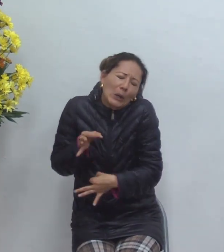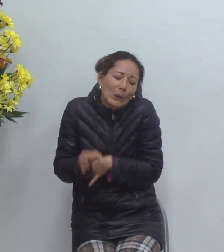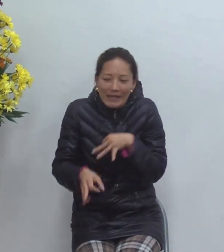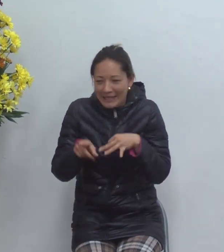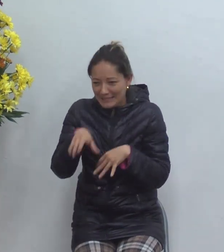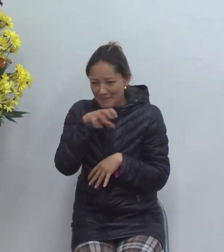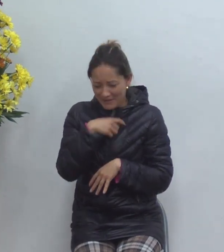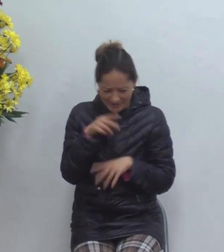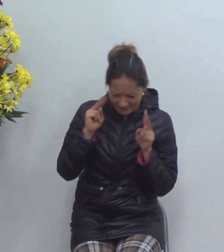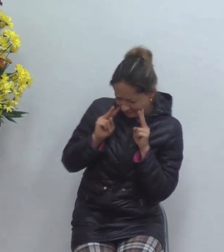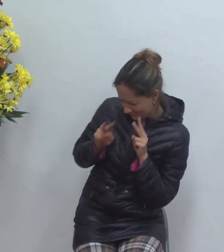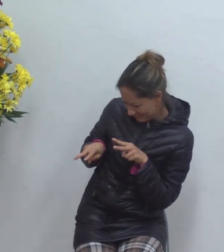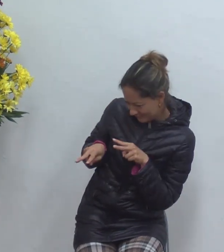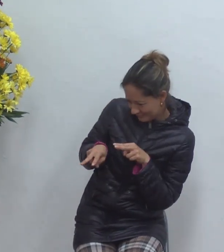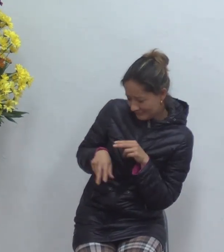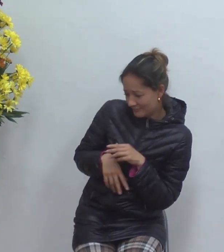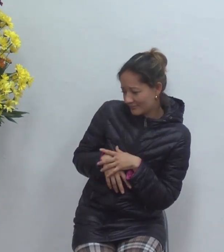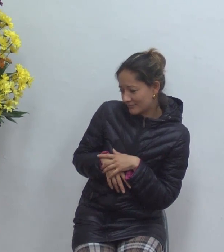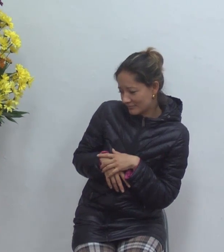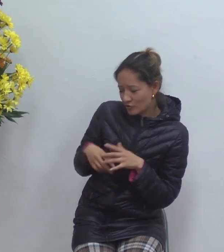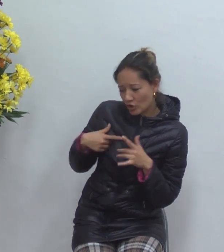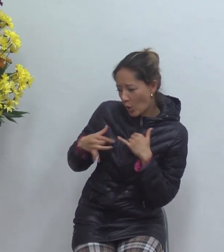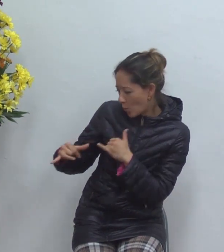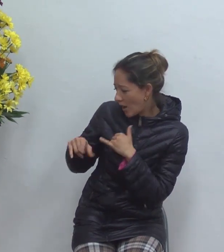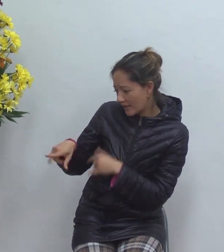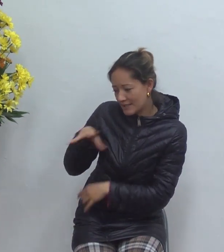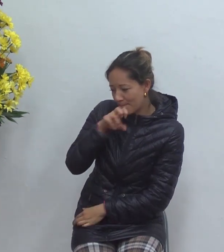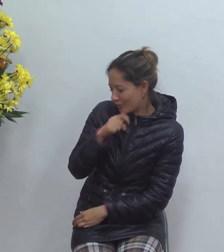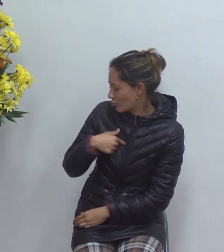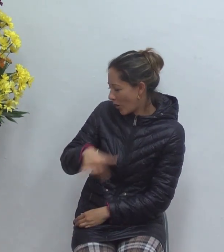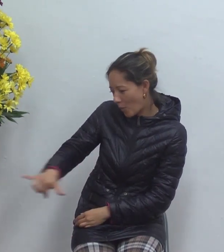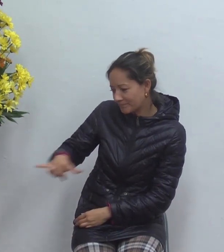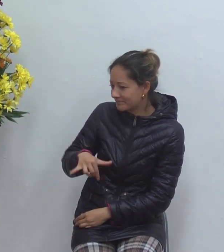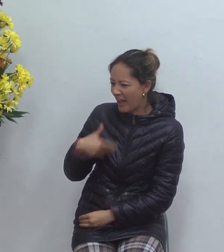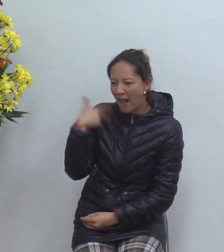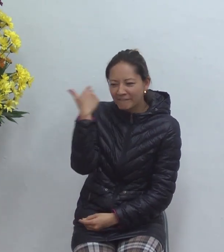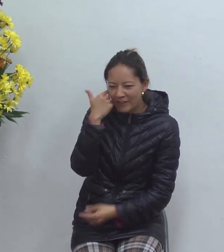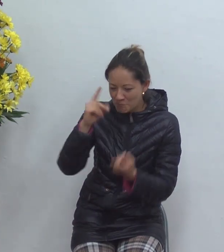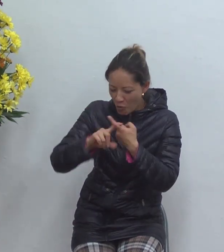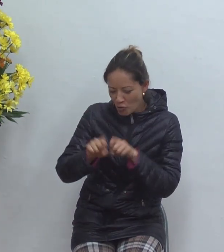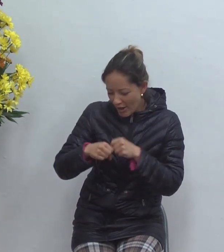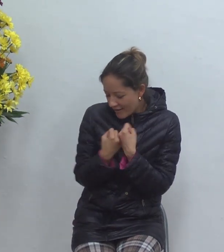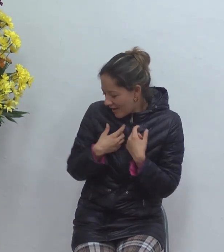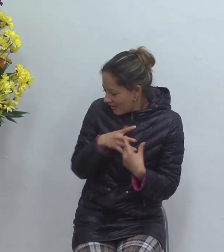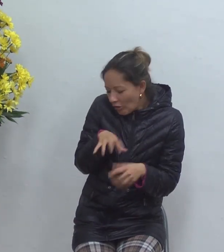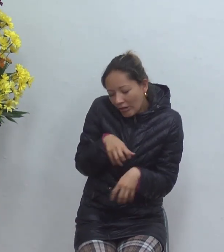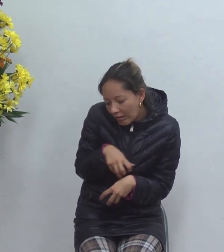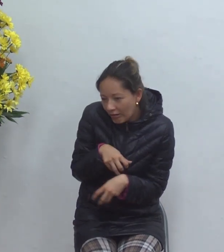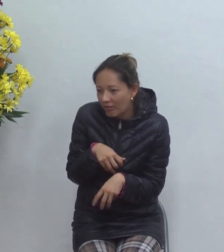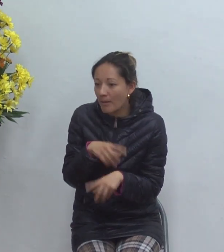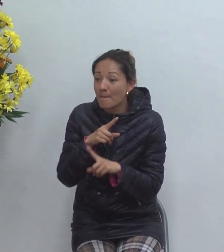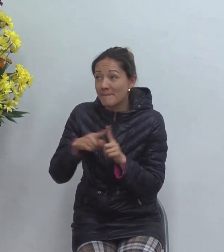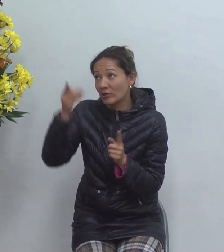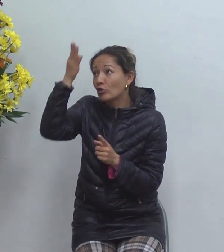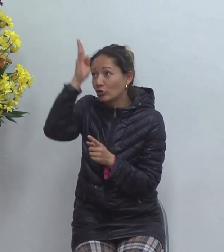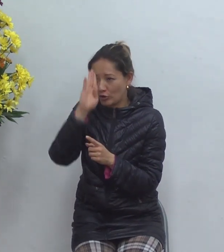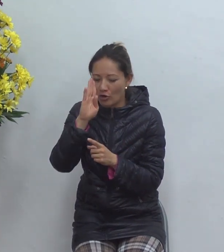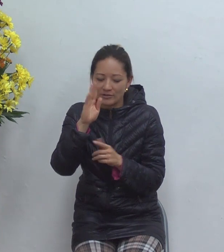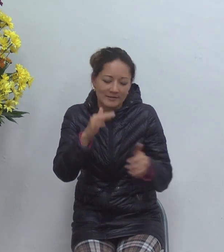yo pensaba no ese perro soy yo y el que me cuida es el señor no me bota a la calle no me deja desvalido